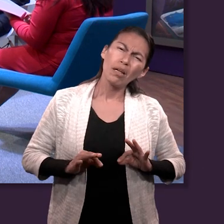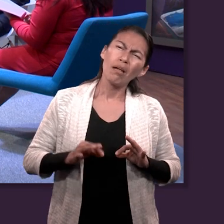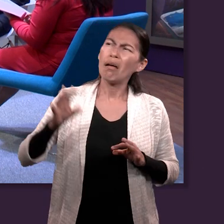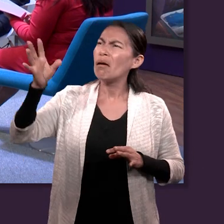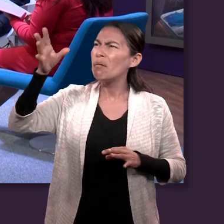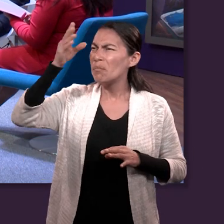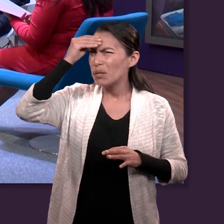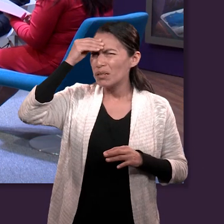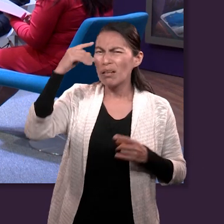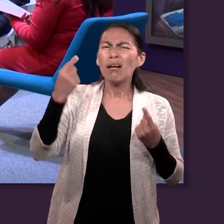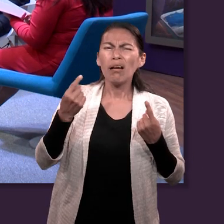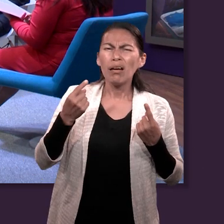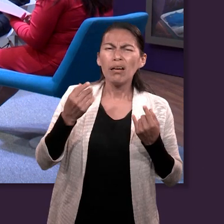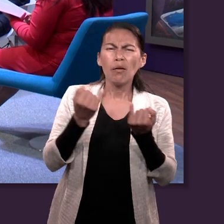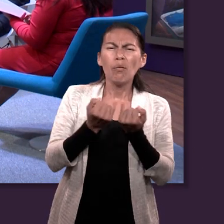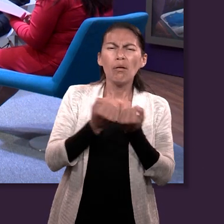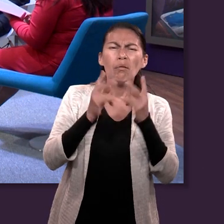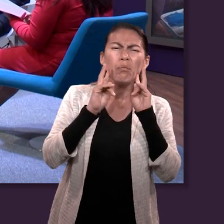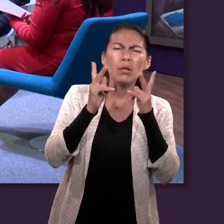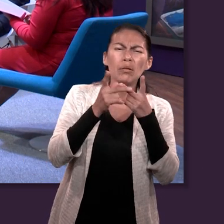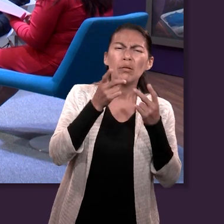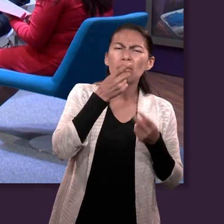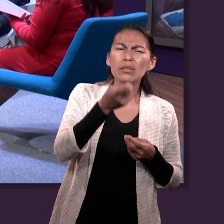aprender del ejemplo de Jesús, como lo expresa Pedro?